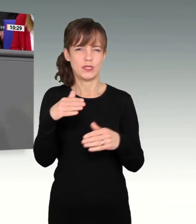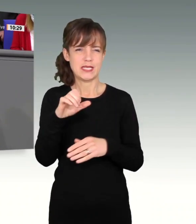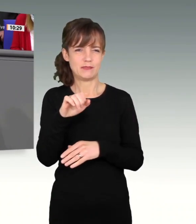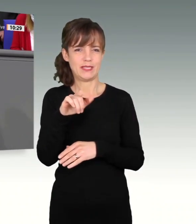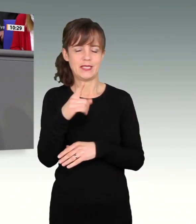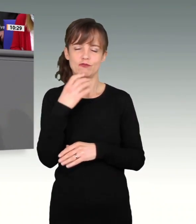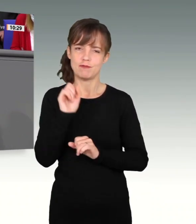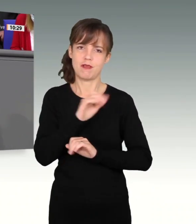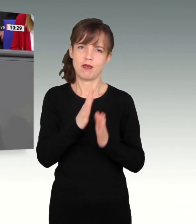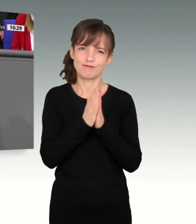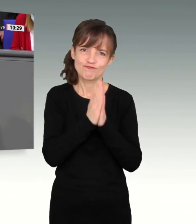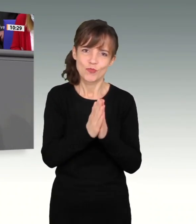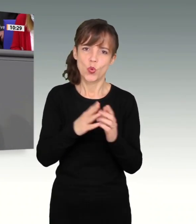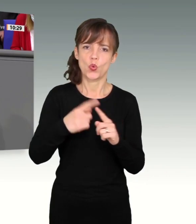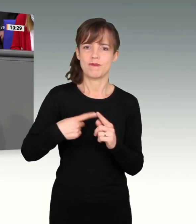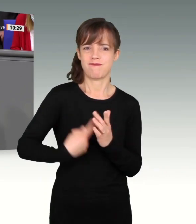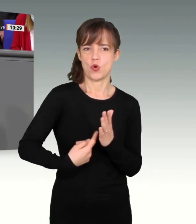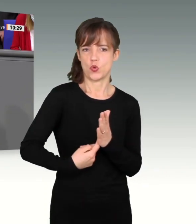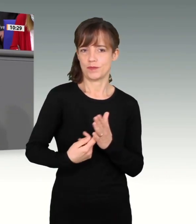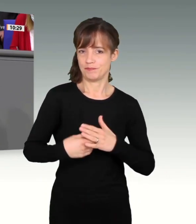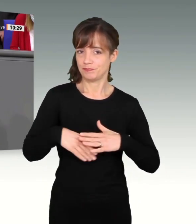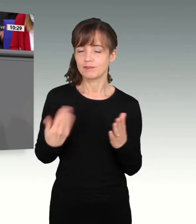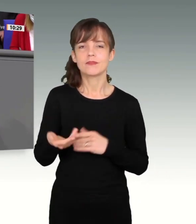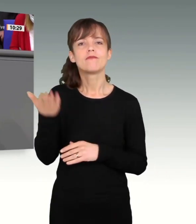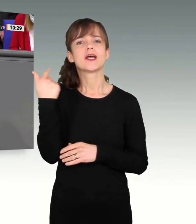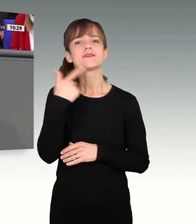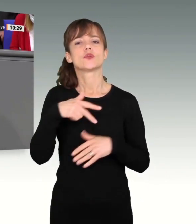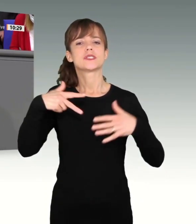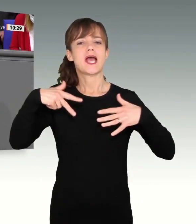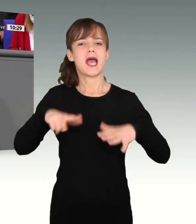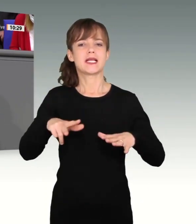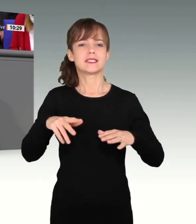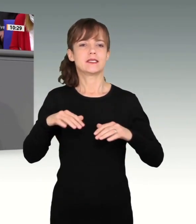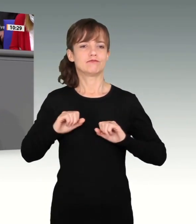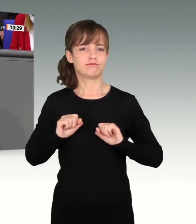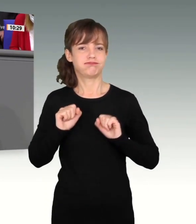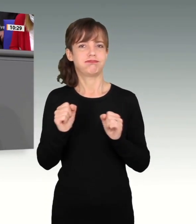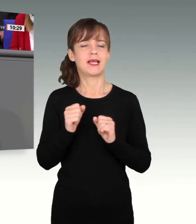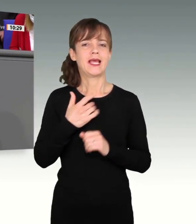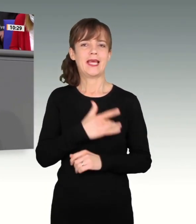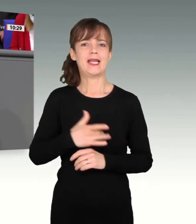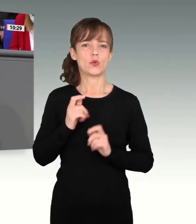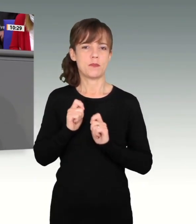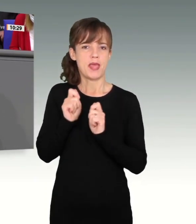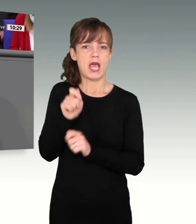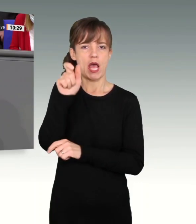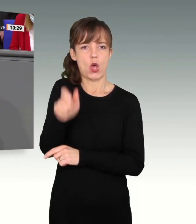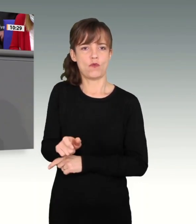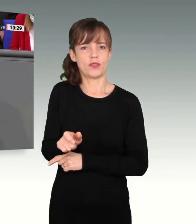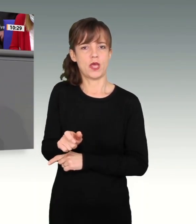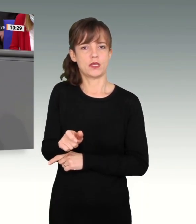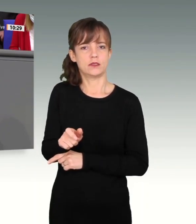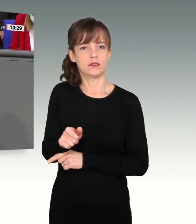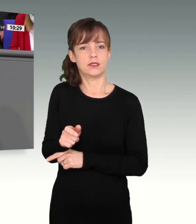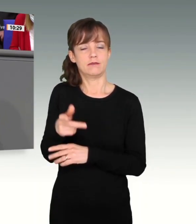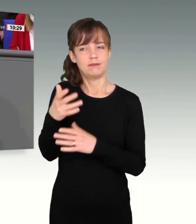von uns gemeinsam 2018 erfolgte Einrichtung eines Religionsbeauftragten nach diesen Fortschritten und Erfolgen zu wahren,